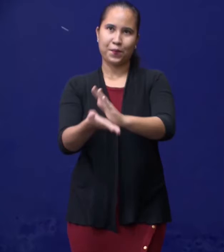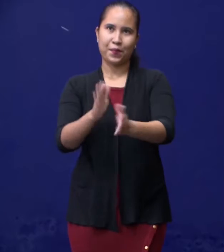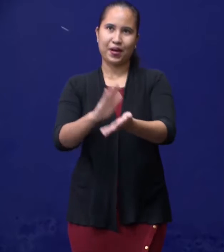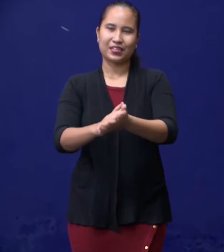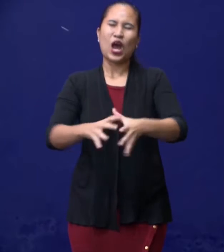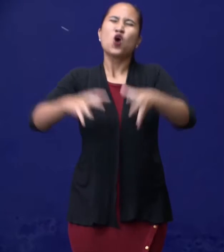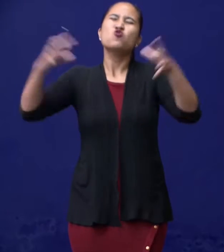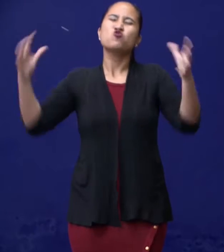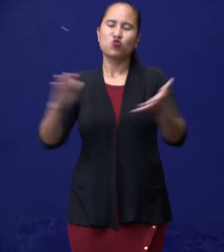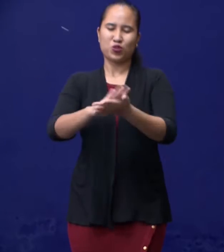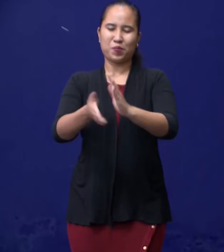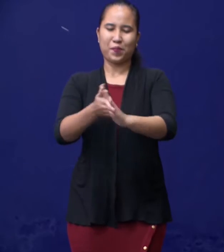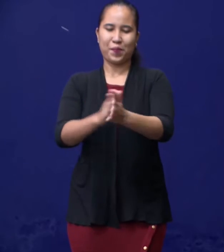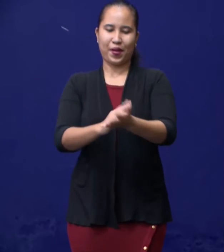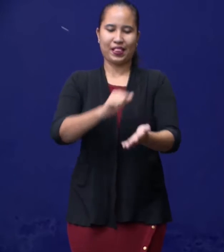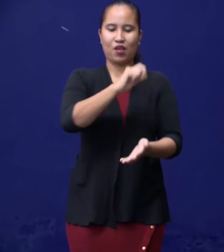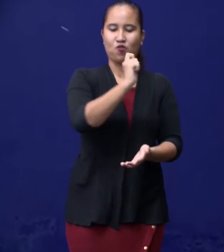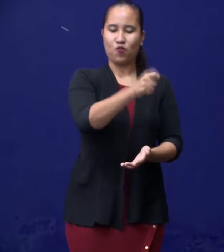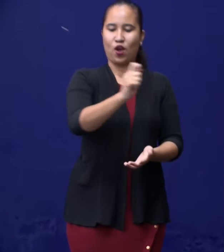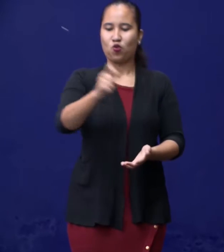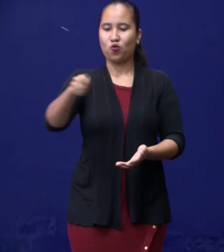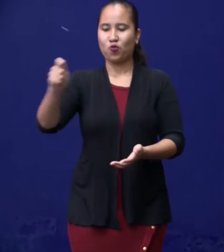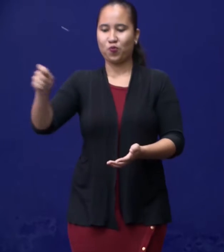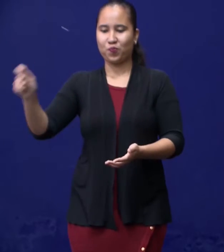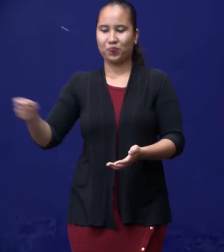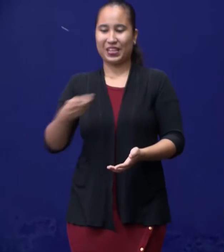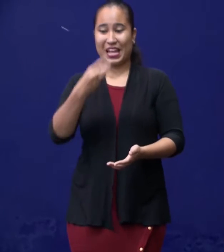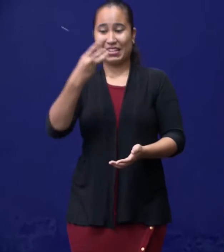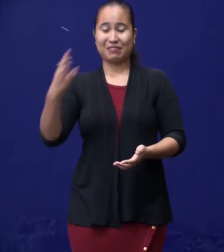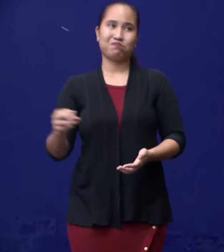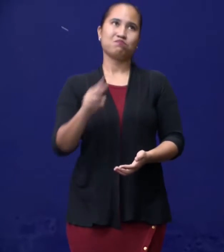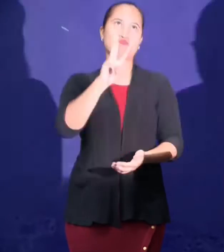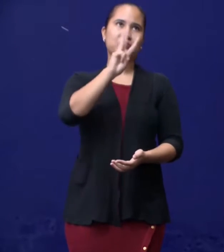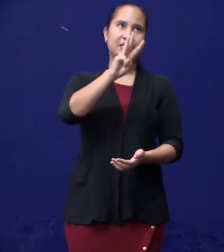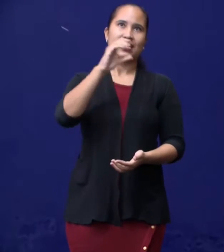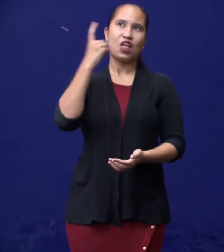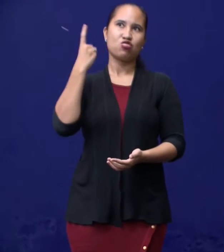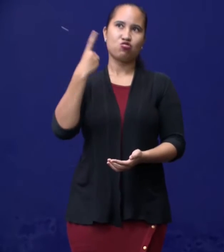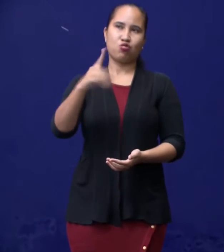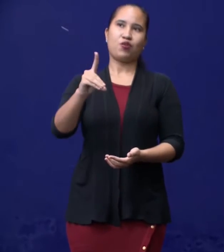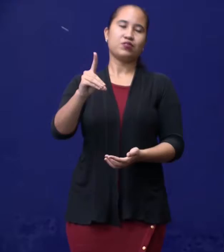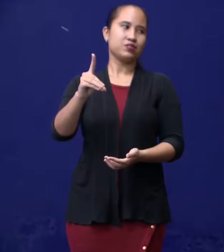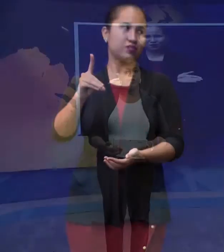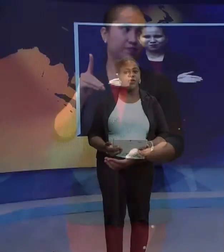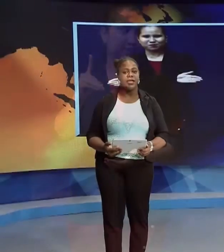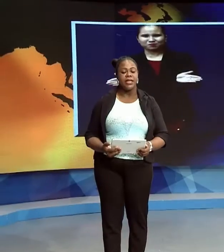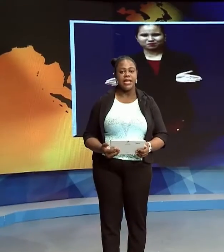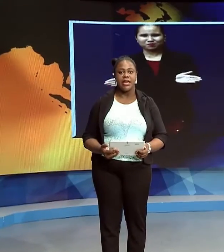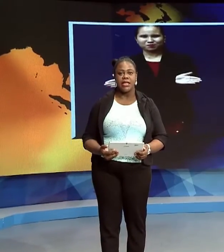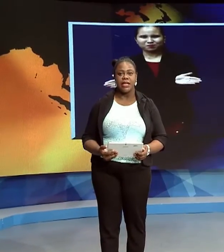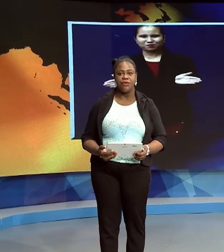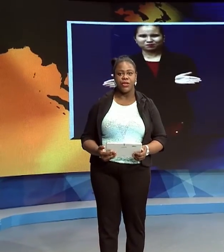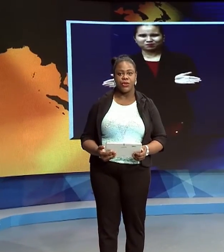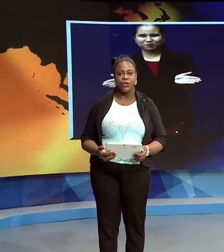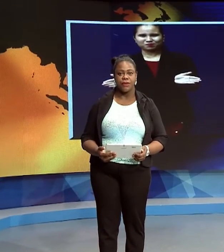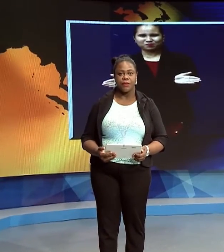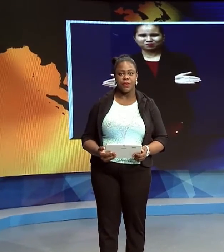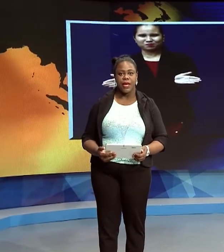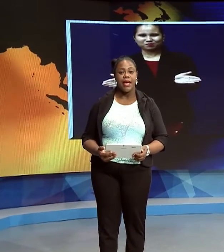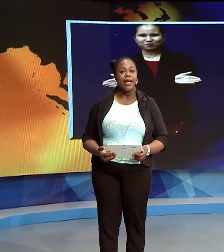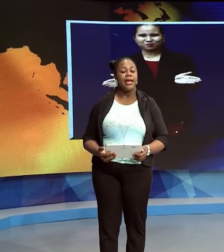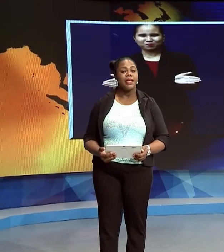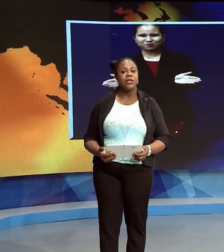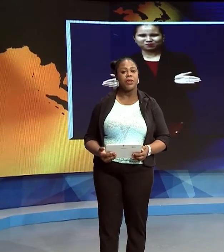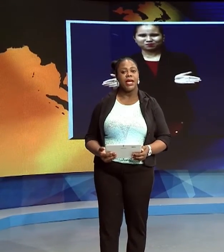Mike Nerkus, gisteren mee tijdens de dagelijkse persconferentie van de overheid over het COVID-19 virus.